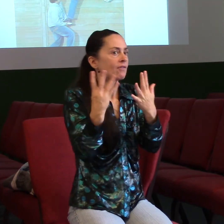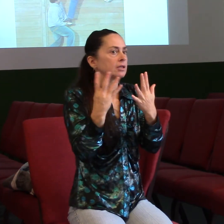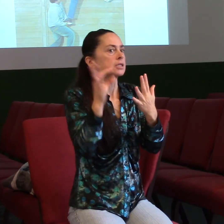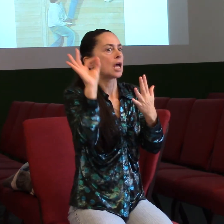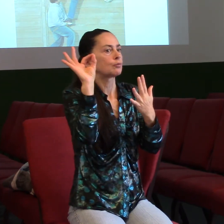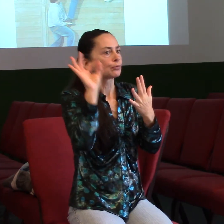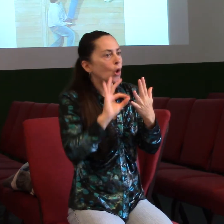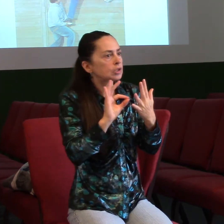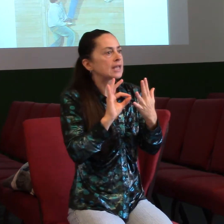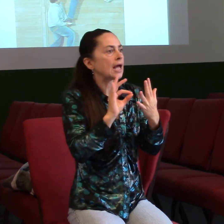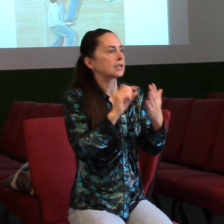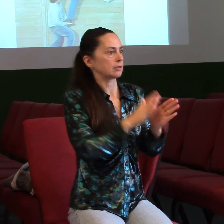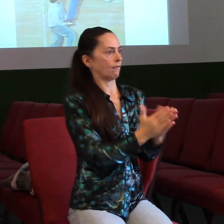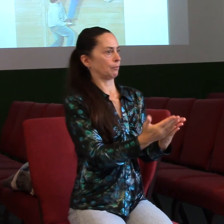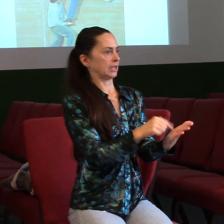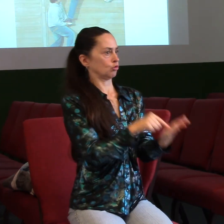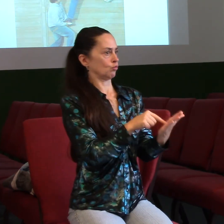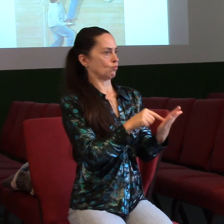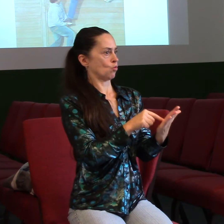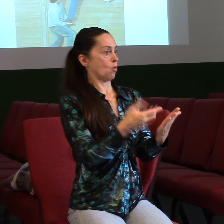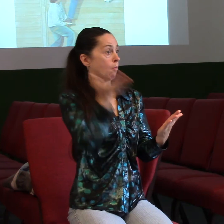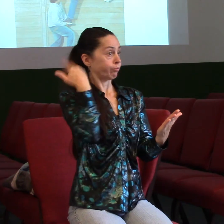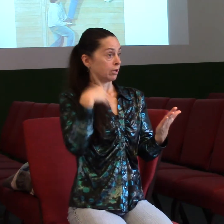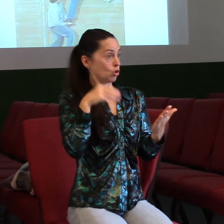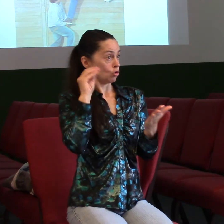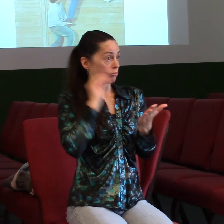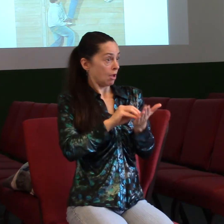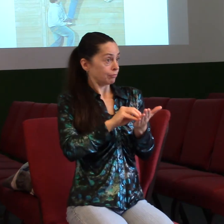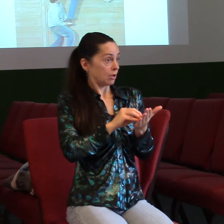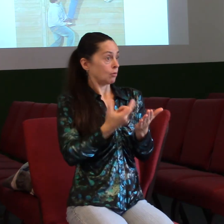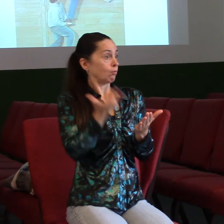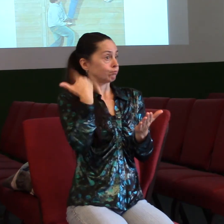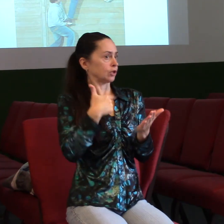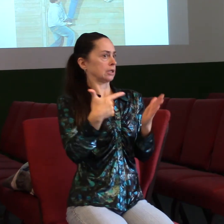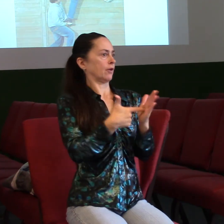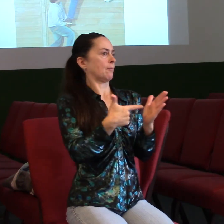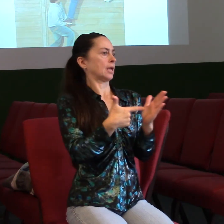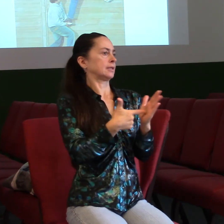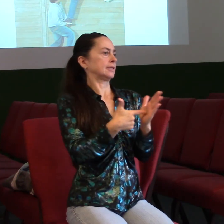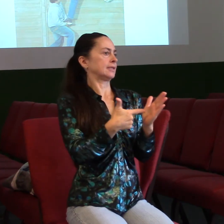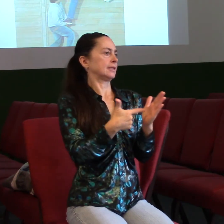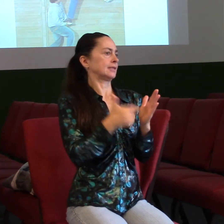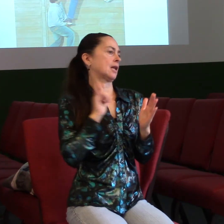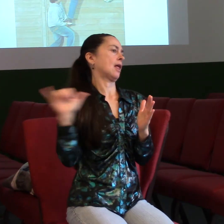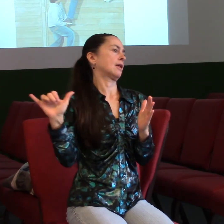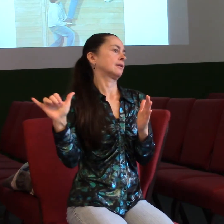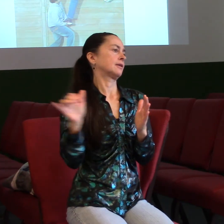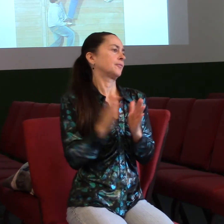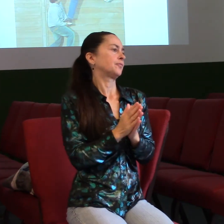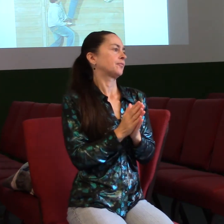Které byly napsány už před 2000 lety, na které ještě starší. Takže i na ty naše aktuální problémy můžeme